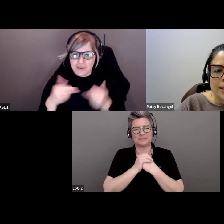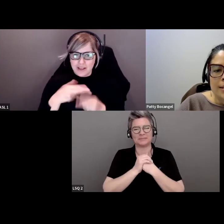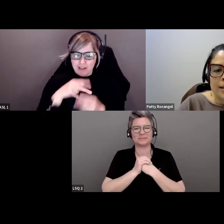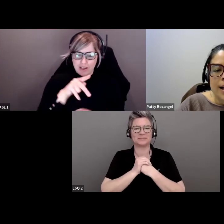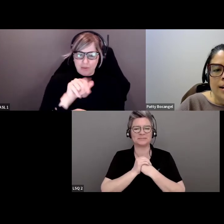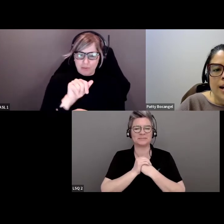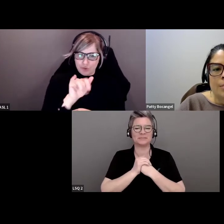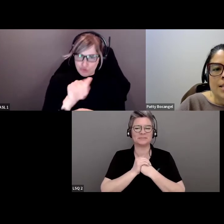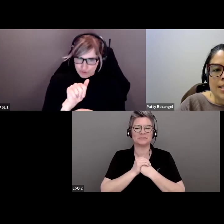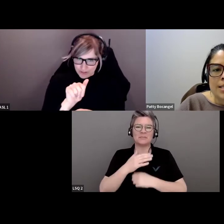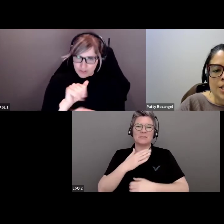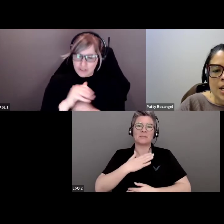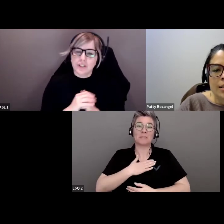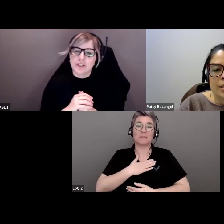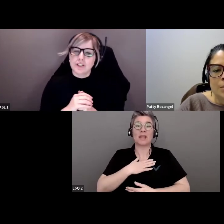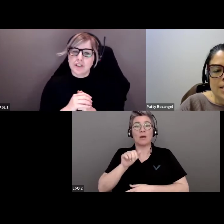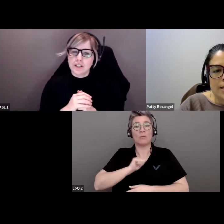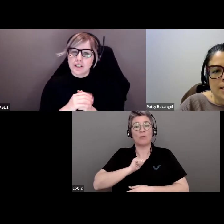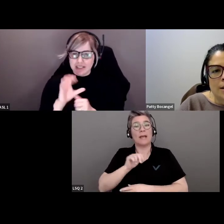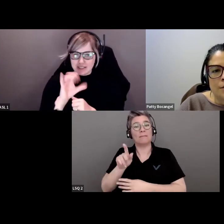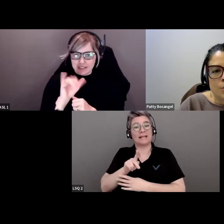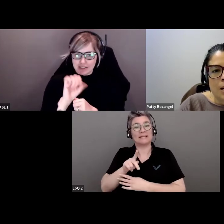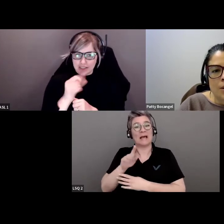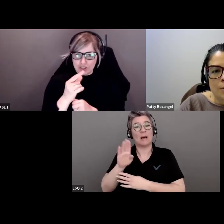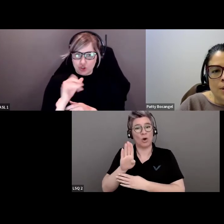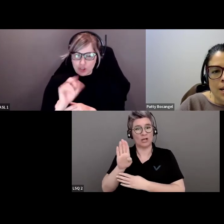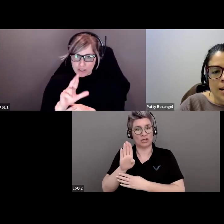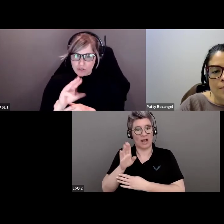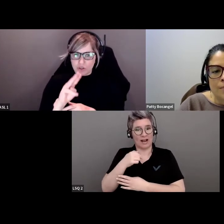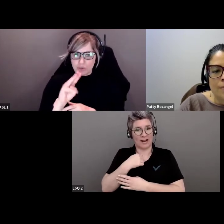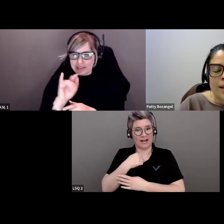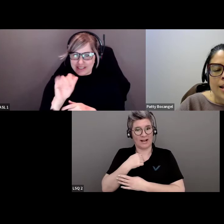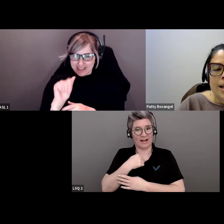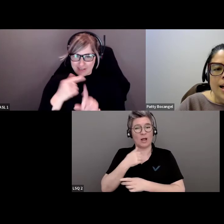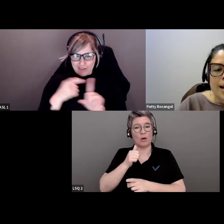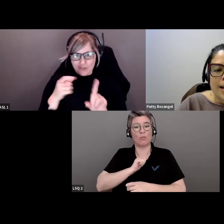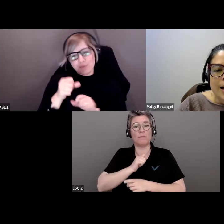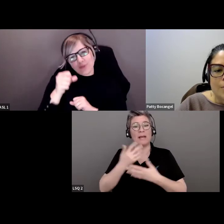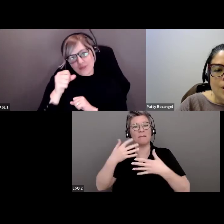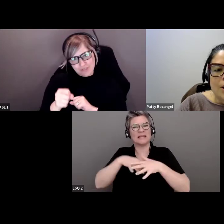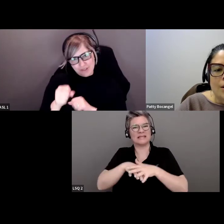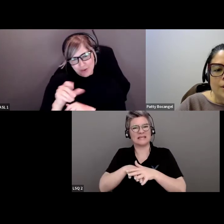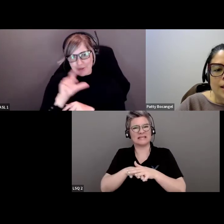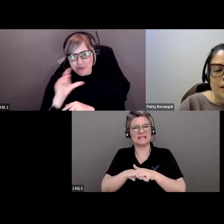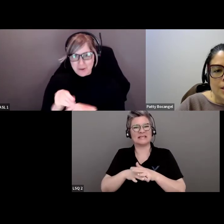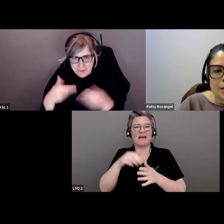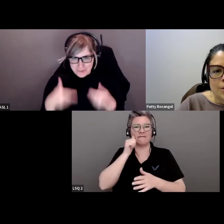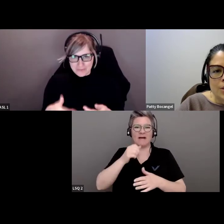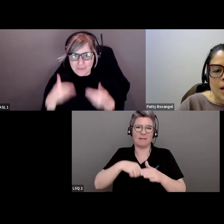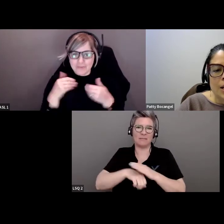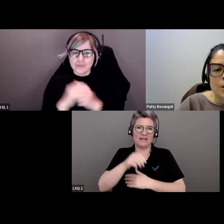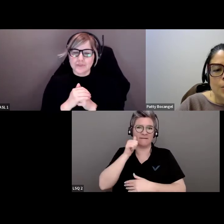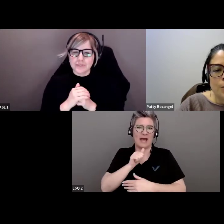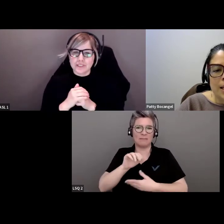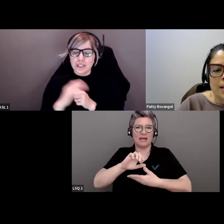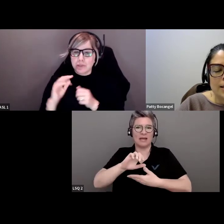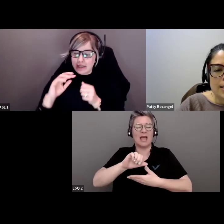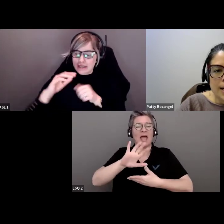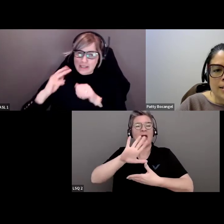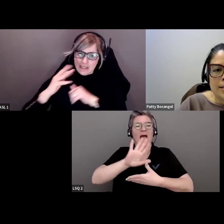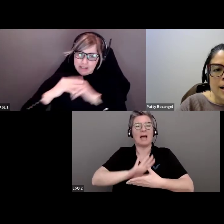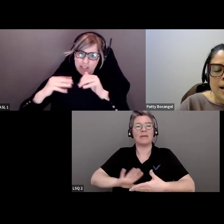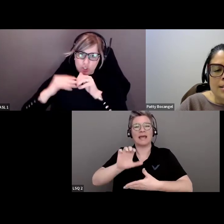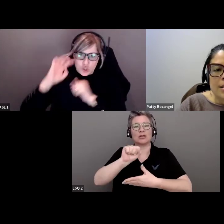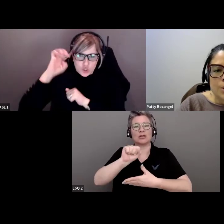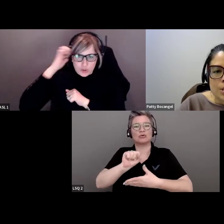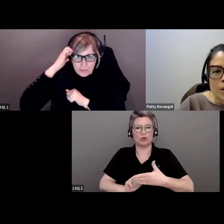Je suis Patricia Bocangel et je suis métisse cisgenre d'Amérique du Sud. Je suis